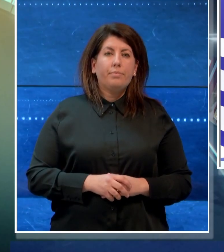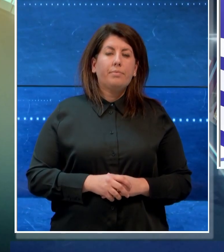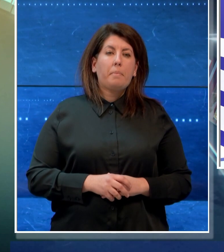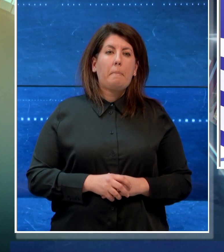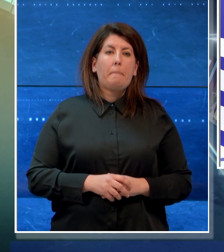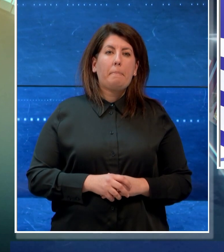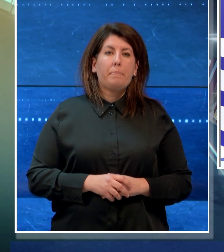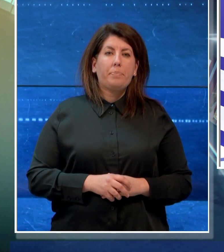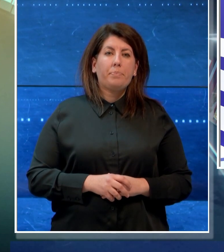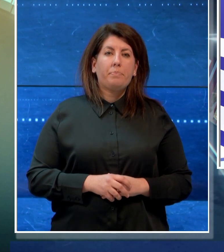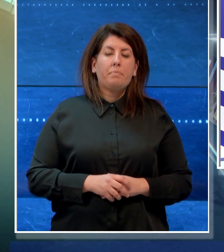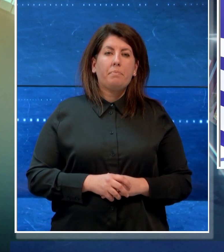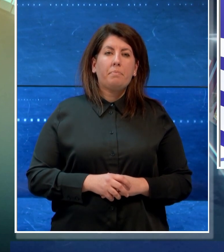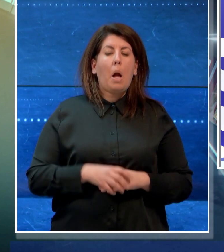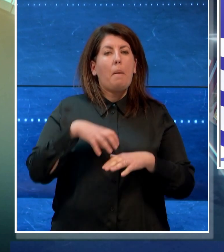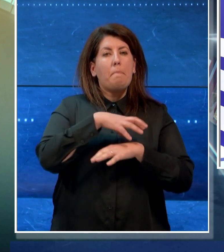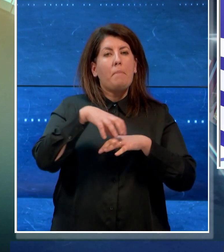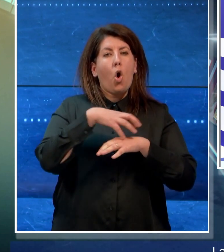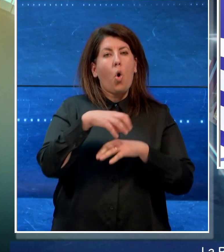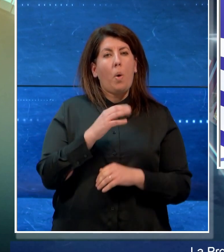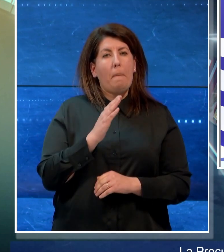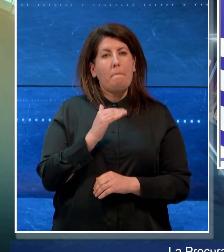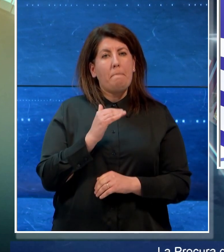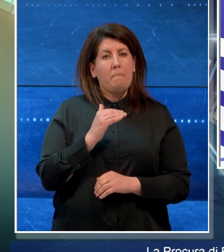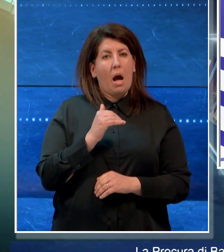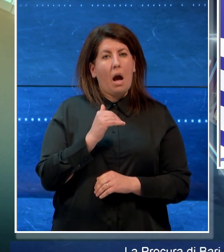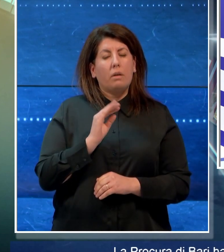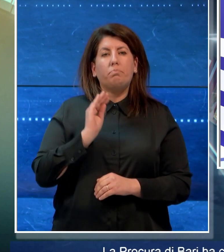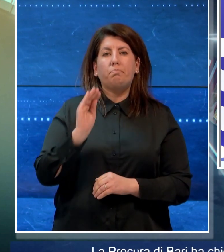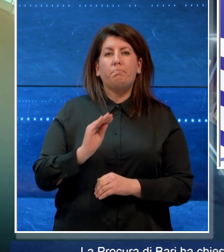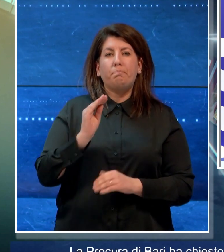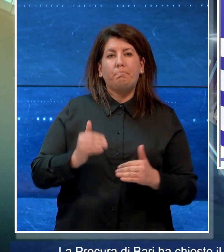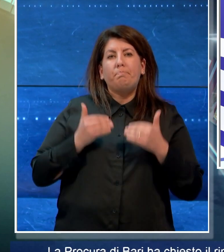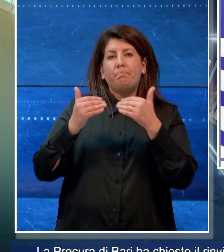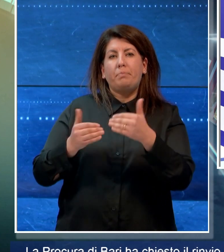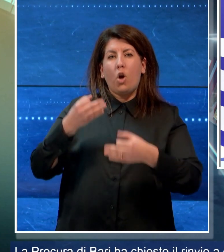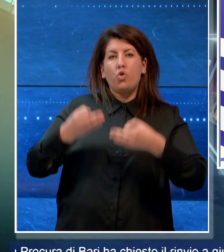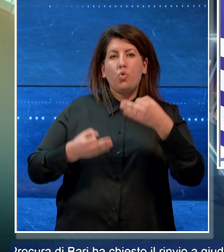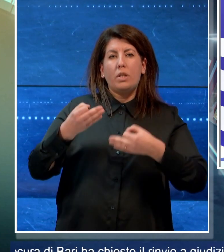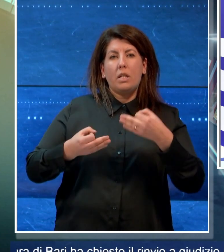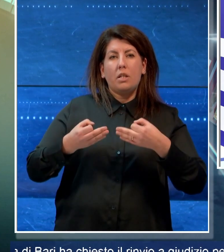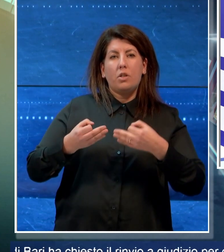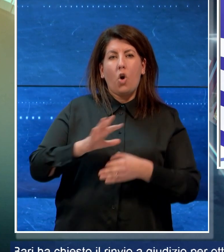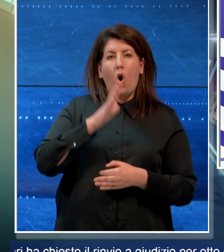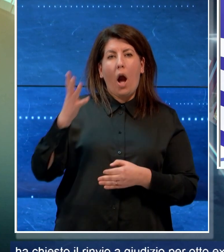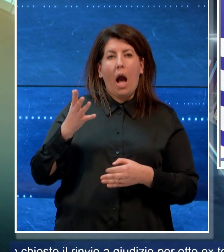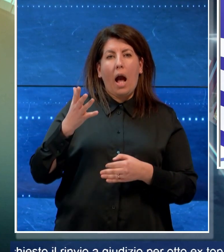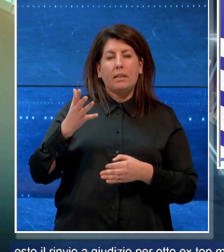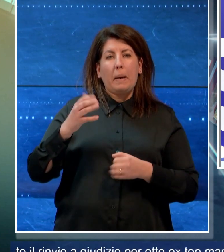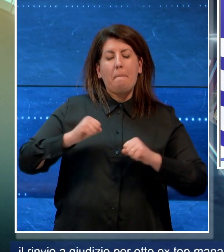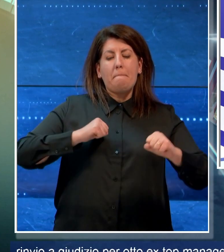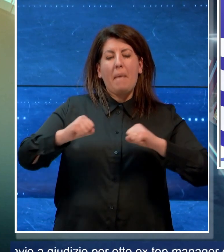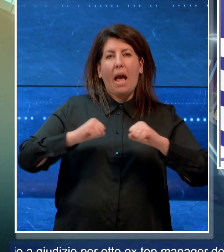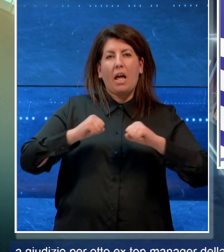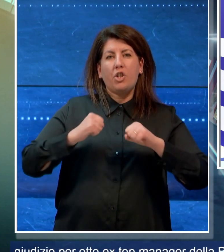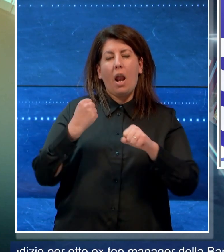La Procura di Bari ha chiesto il rinvio a giudizio per otto ex top manager della